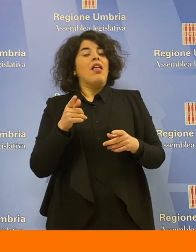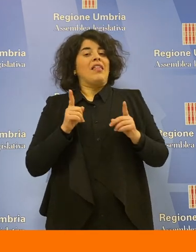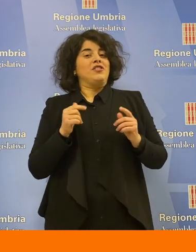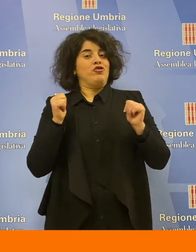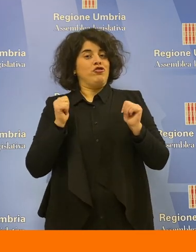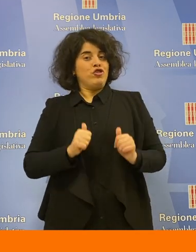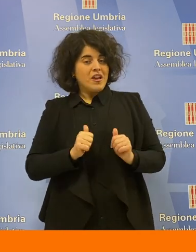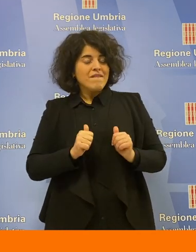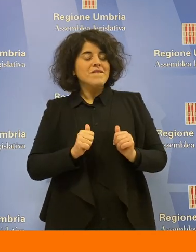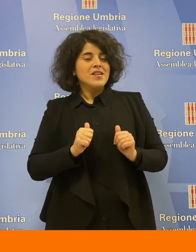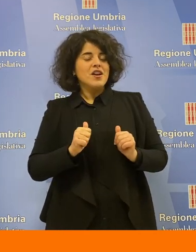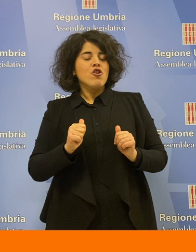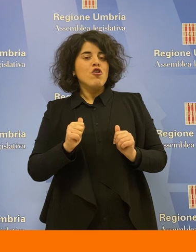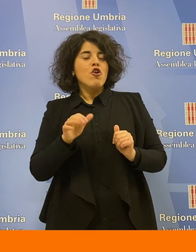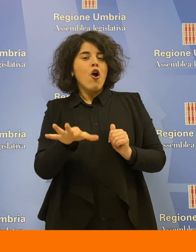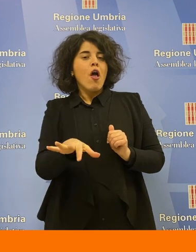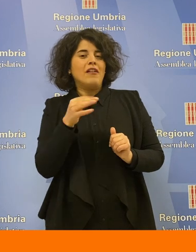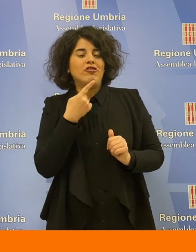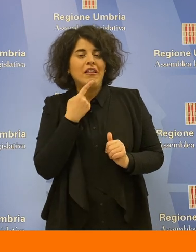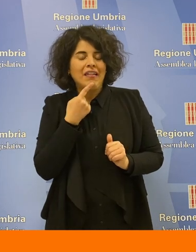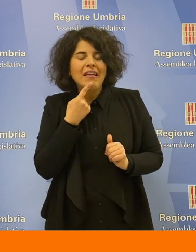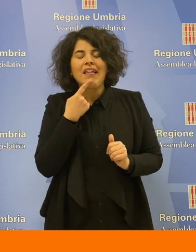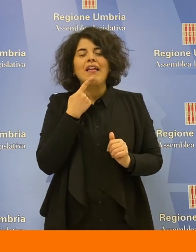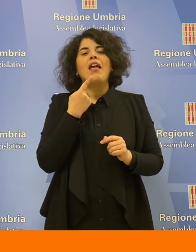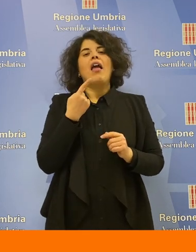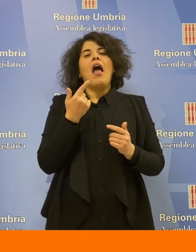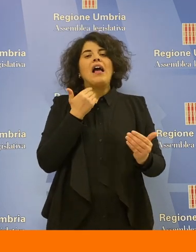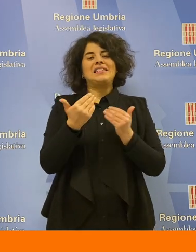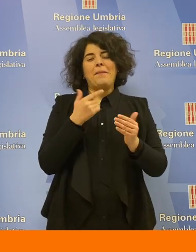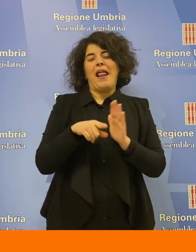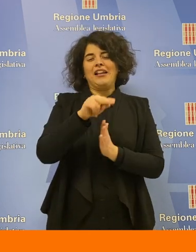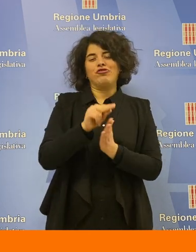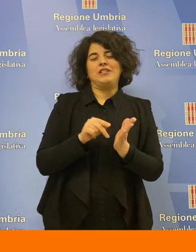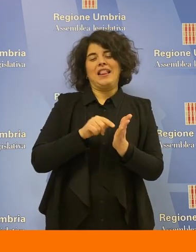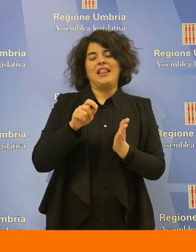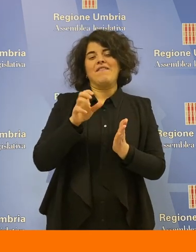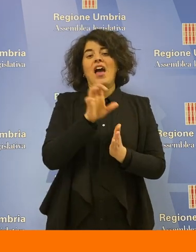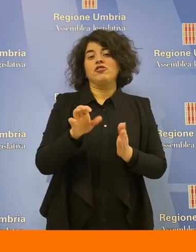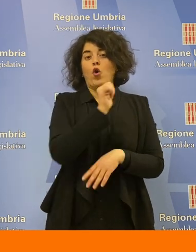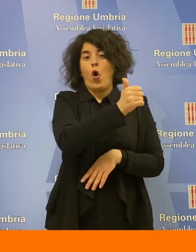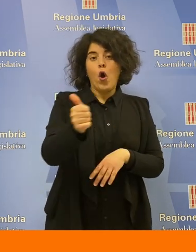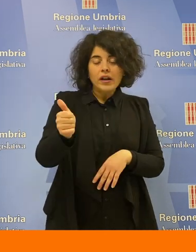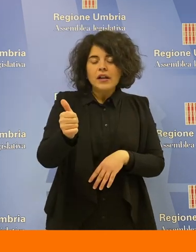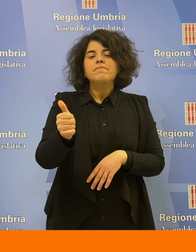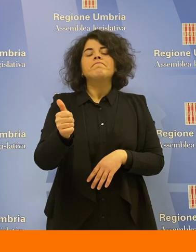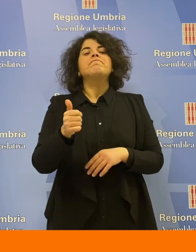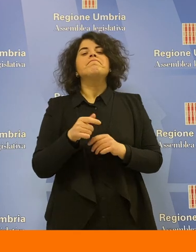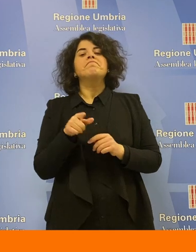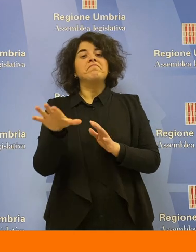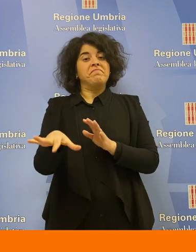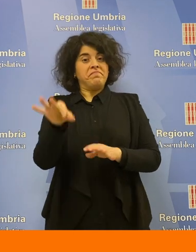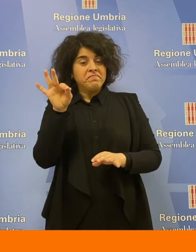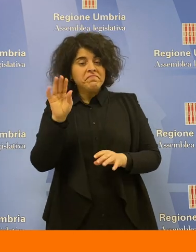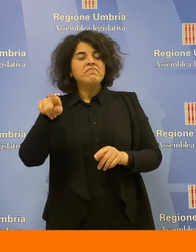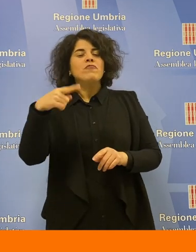legislativa di ogni singola regione e ha il compito di verificare che sia rispettata la